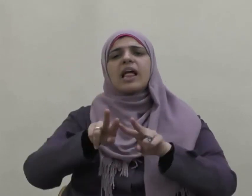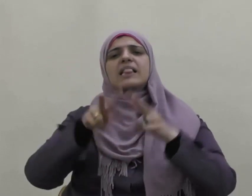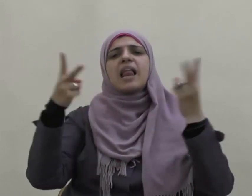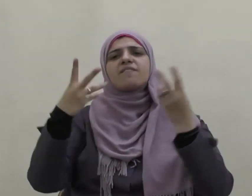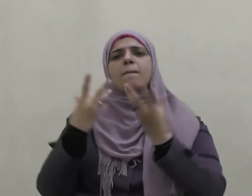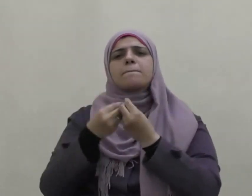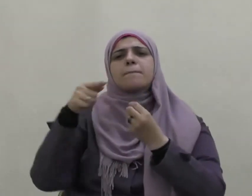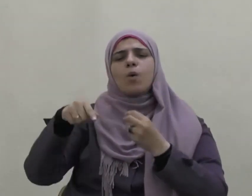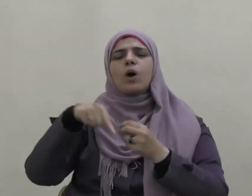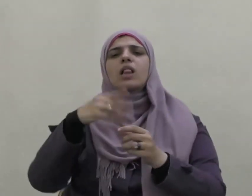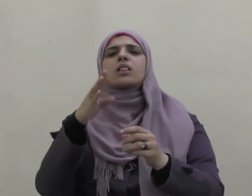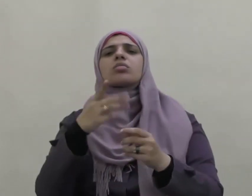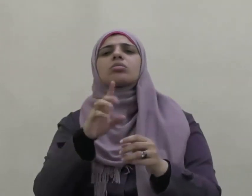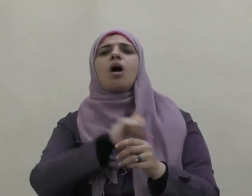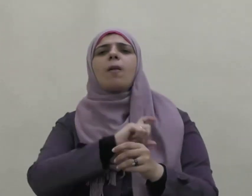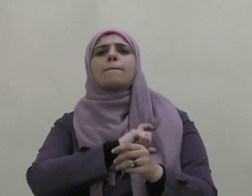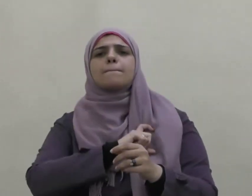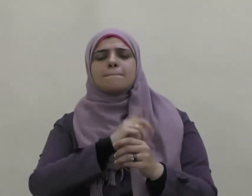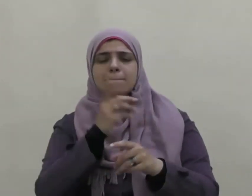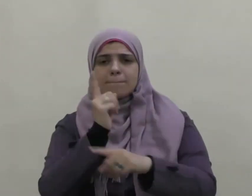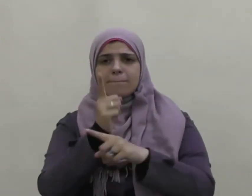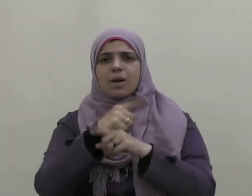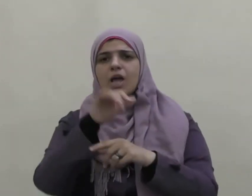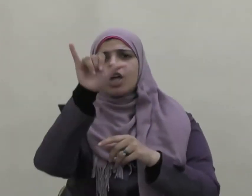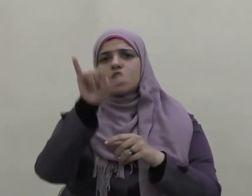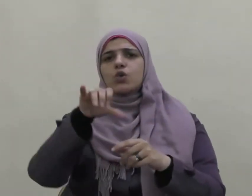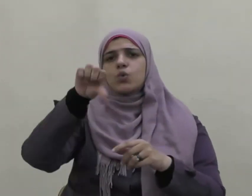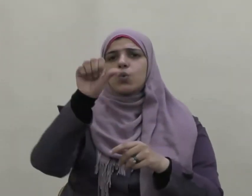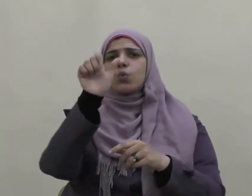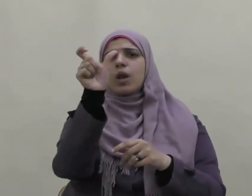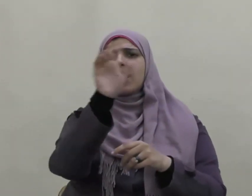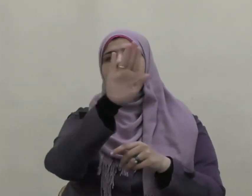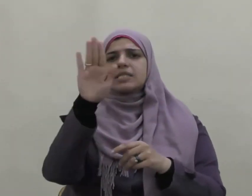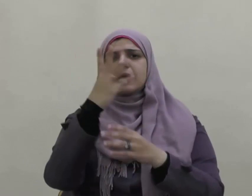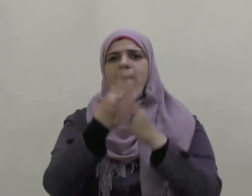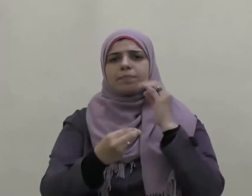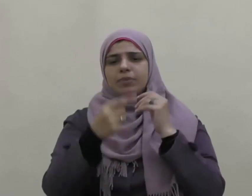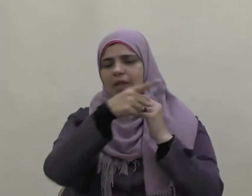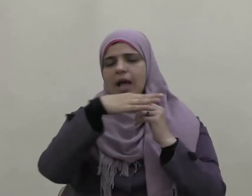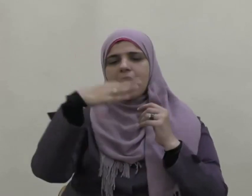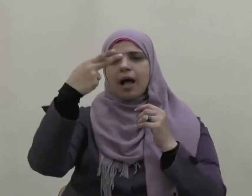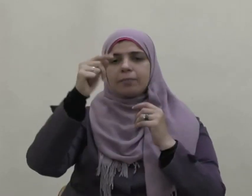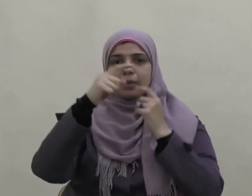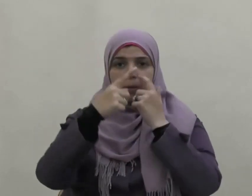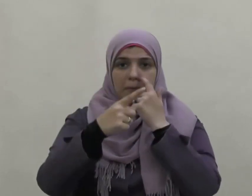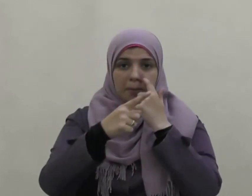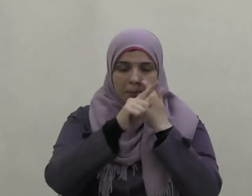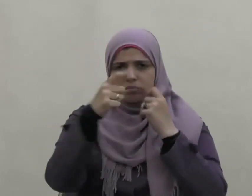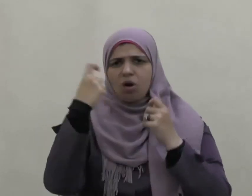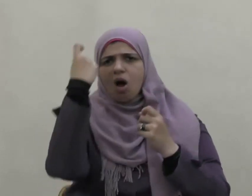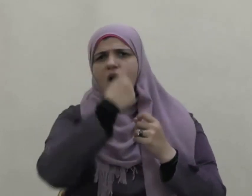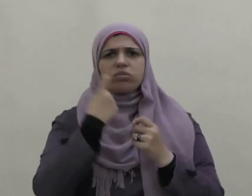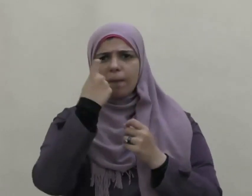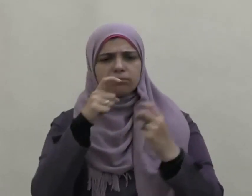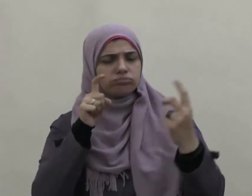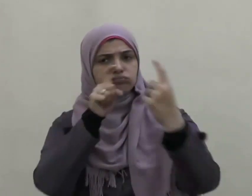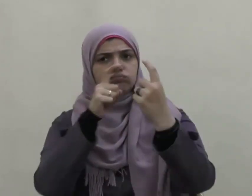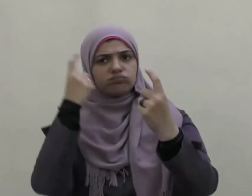تلميزه يونس بن عبد الأعلى وقام يونس غاضبا فلما أقبل